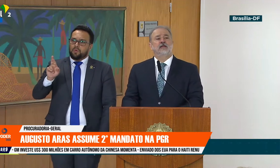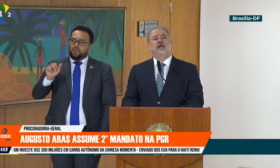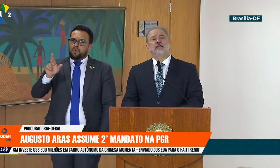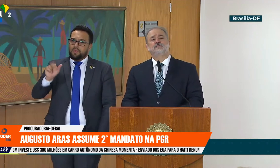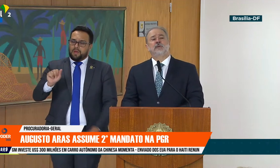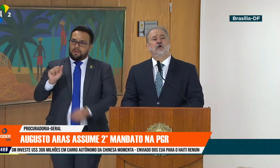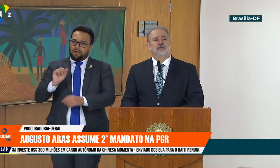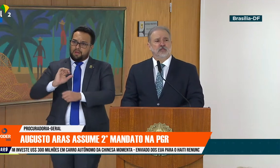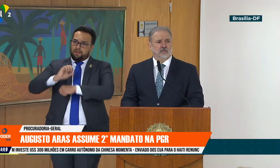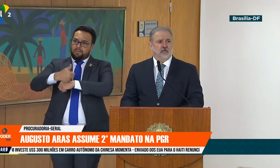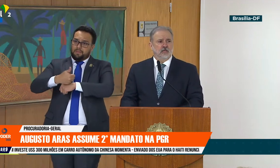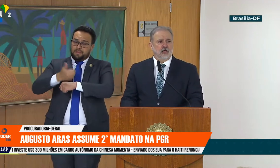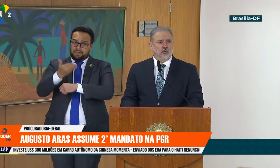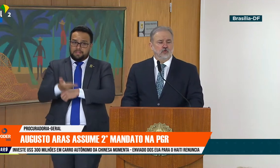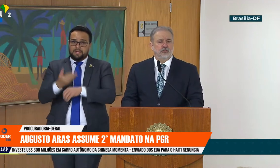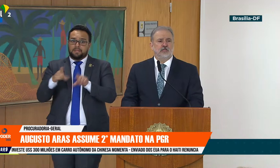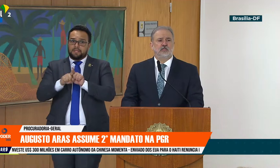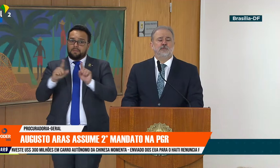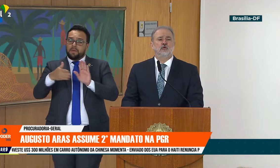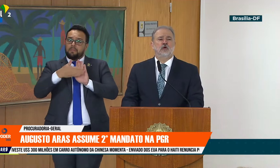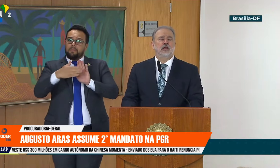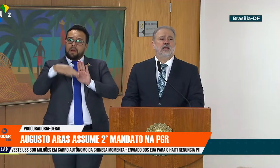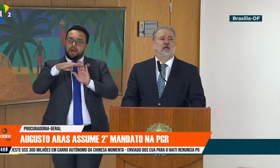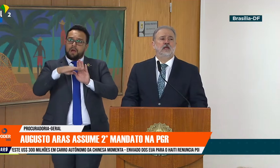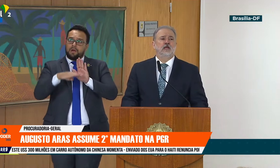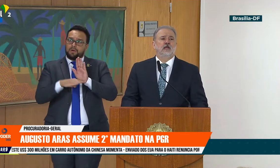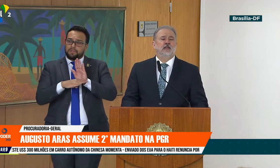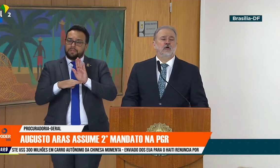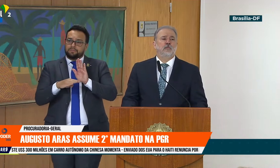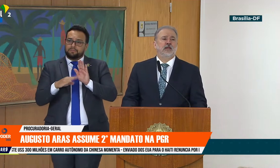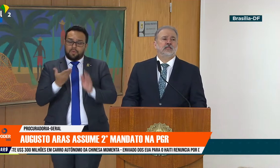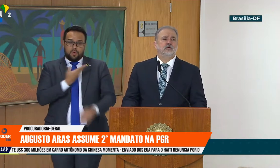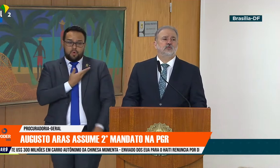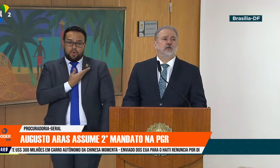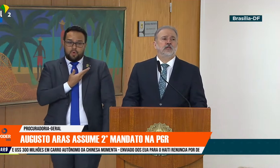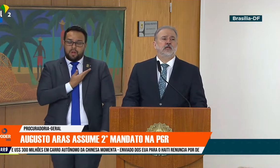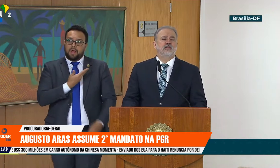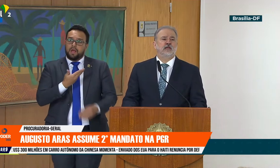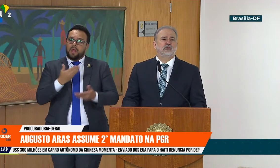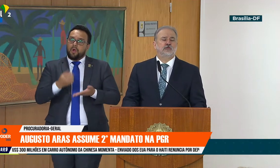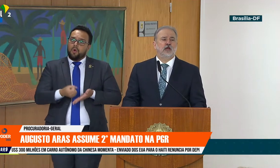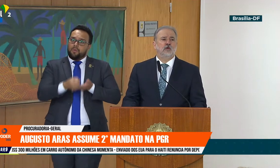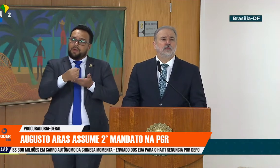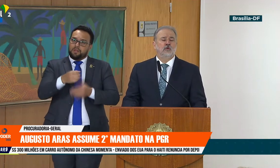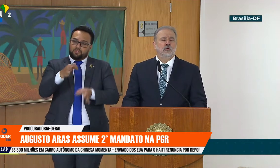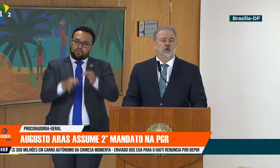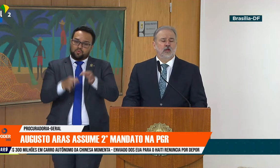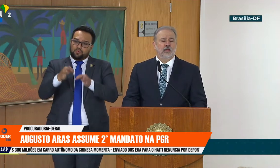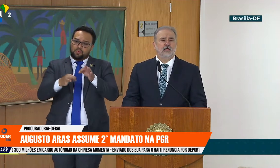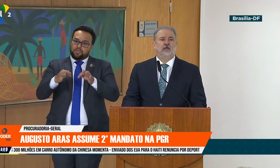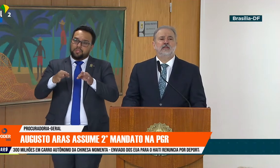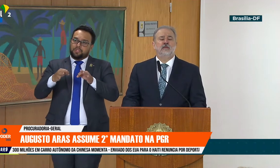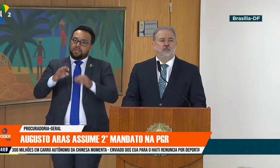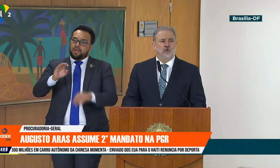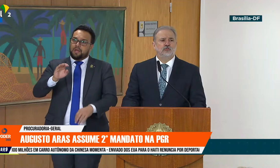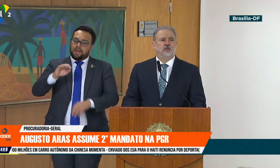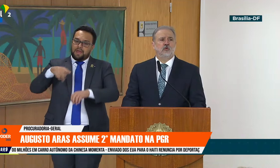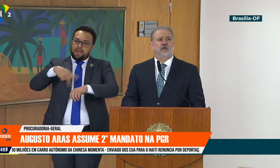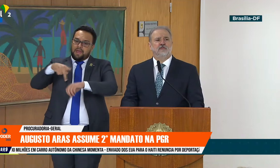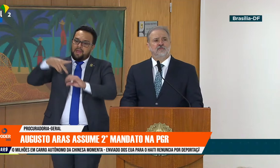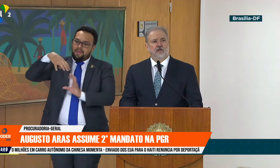nas pautas conduzidas pelo colega da Cooperação Jurídica Internacional, colega